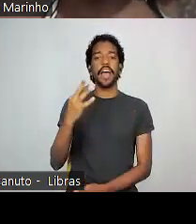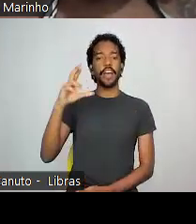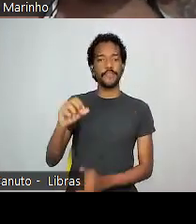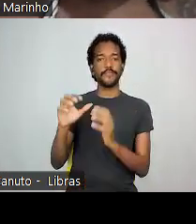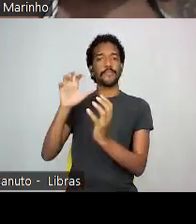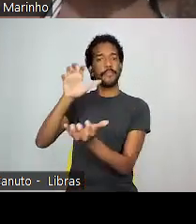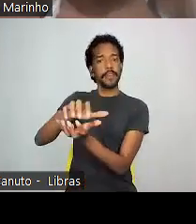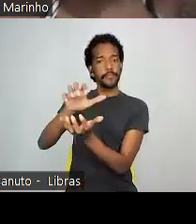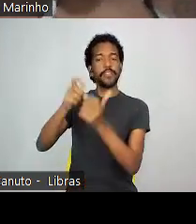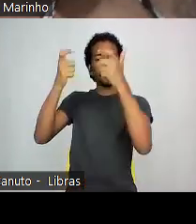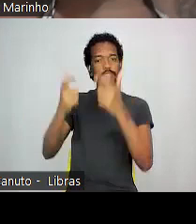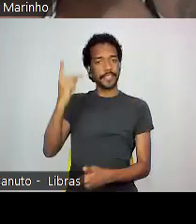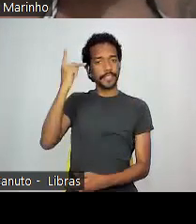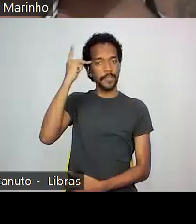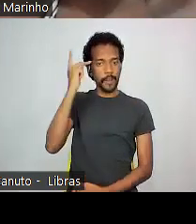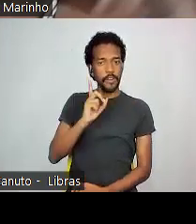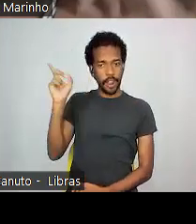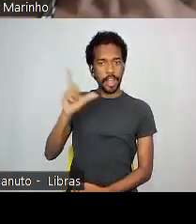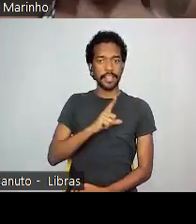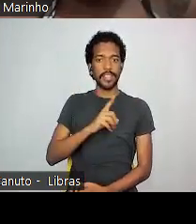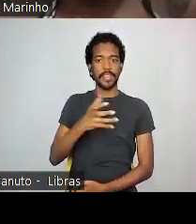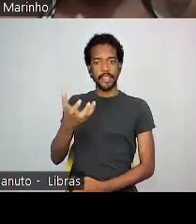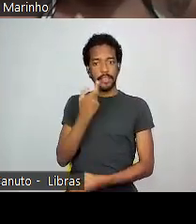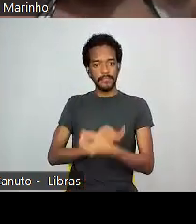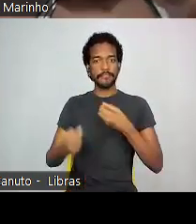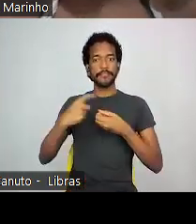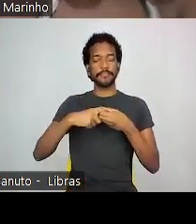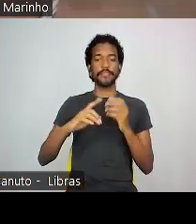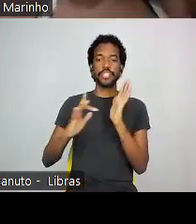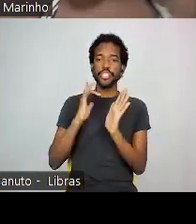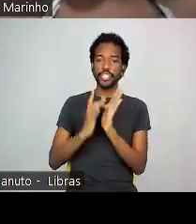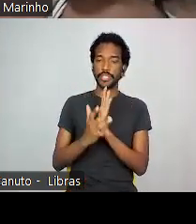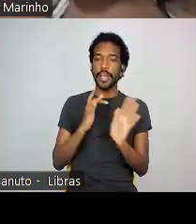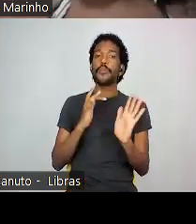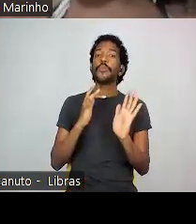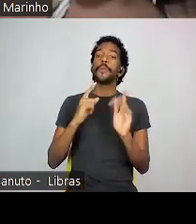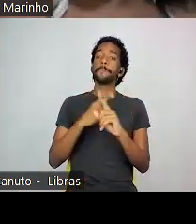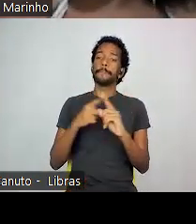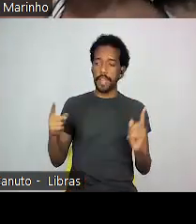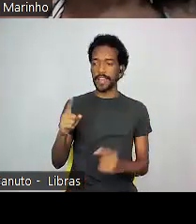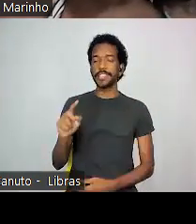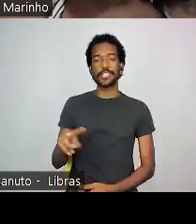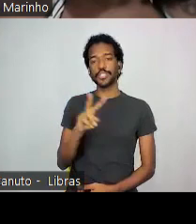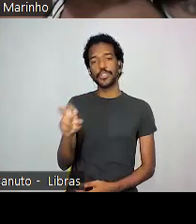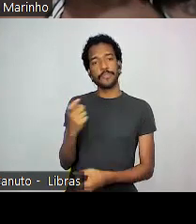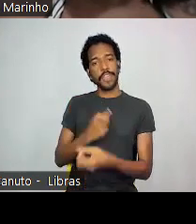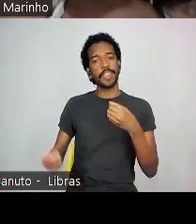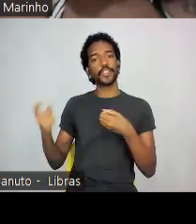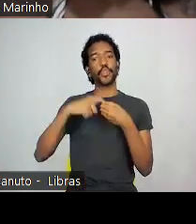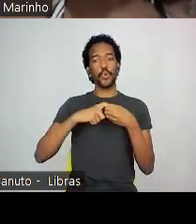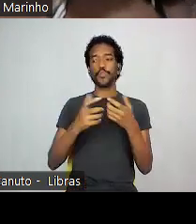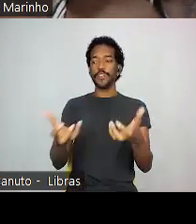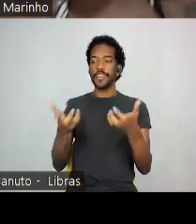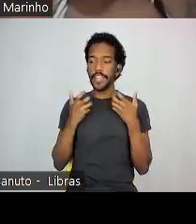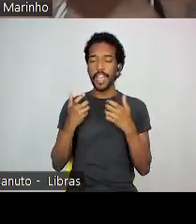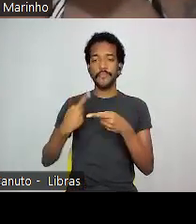e aí foi feito esse projeto de repatriação digital, mas de retorno aos seus